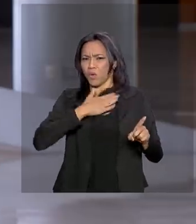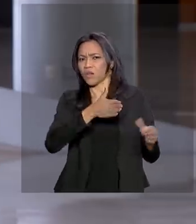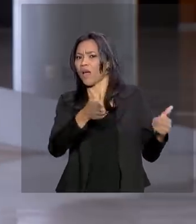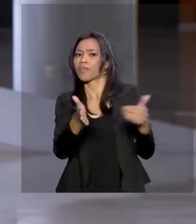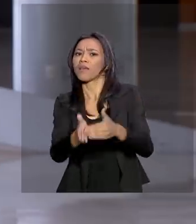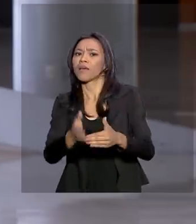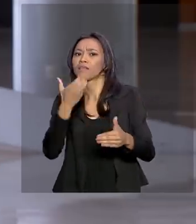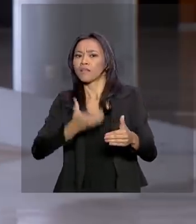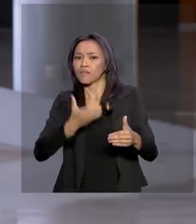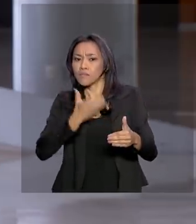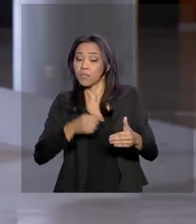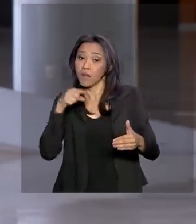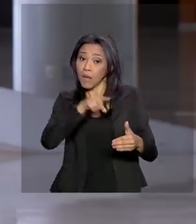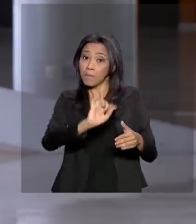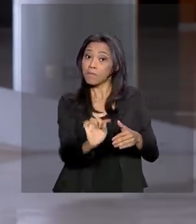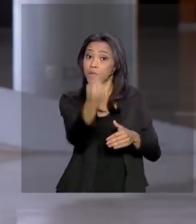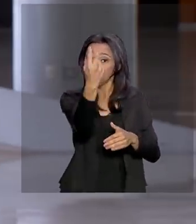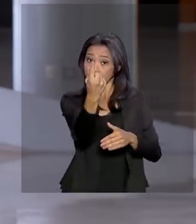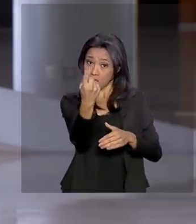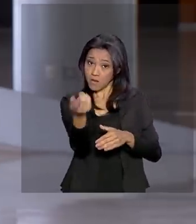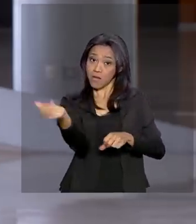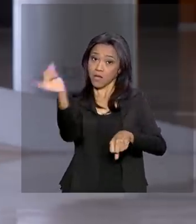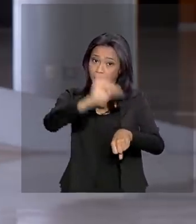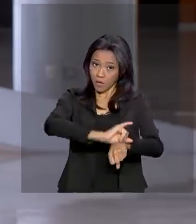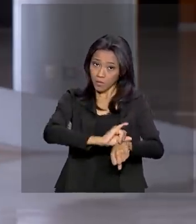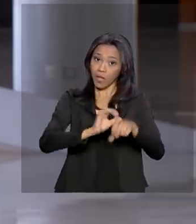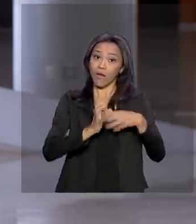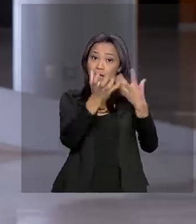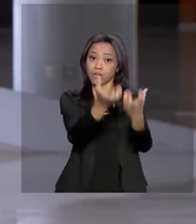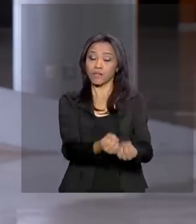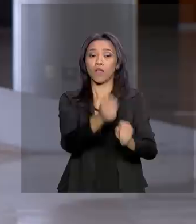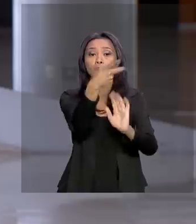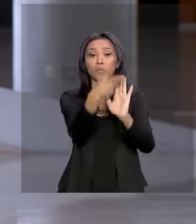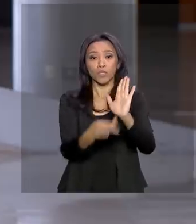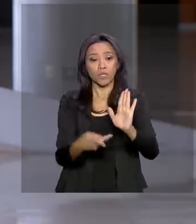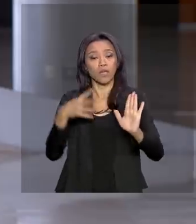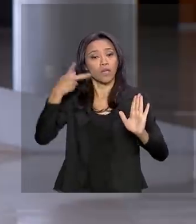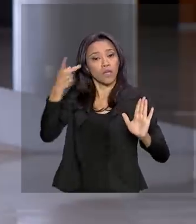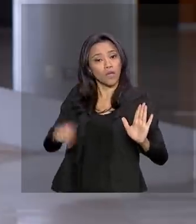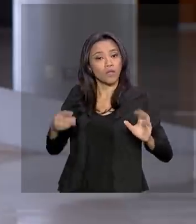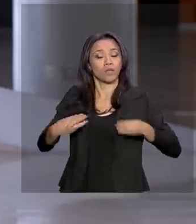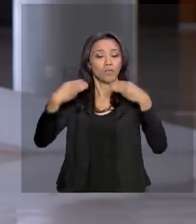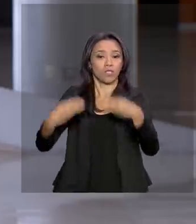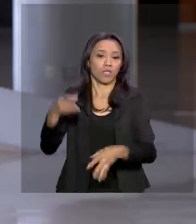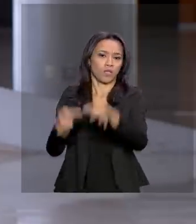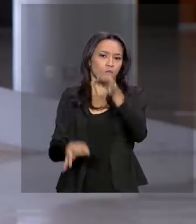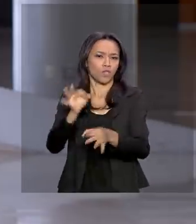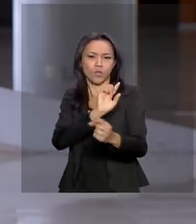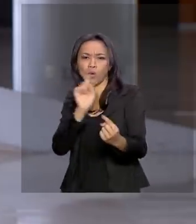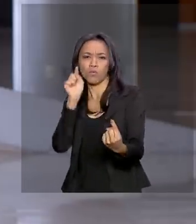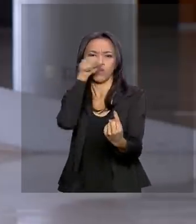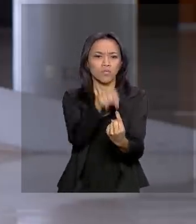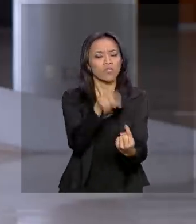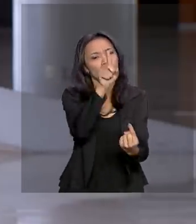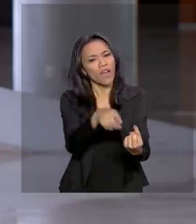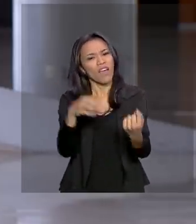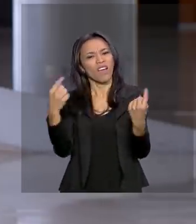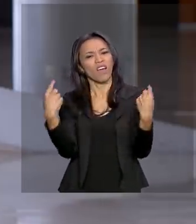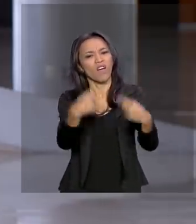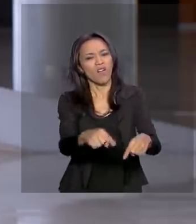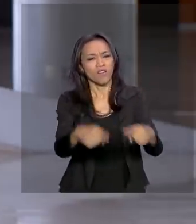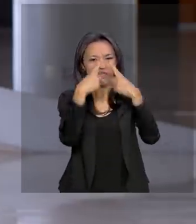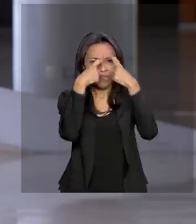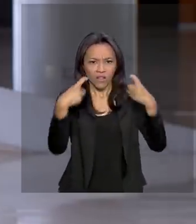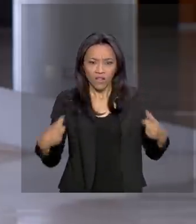Goiânia foi uma das primeiras capitais a receber esse projeto piloto do Ministério da Justiça, que tem como foco combater a violência,